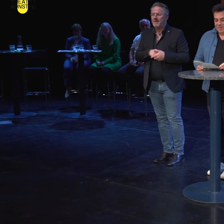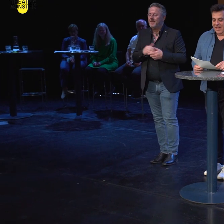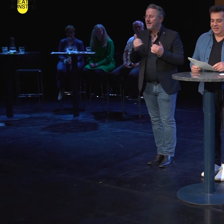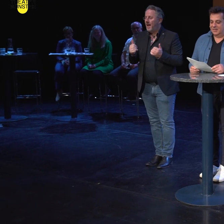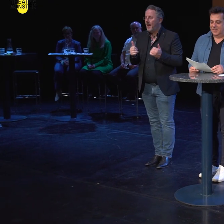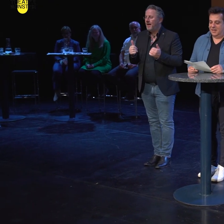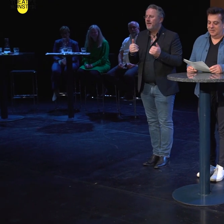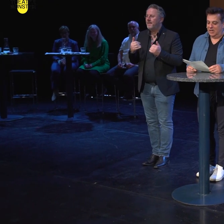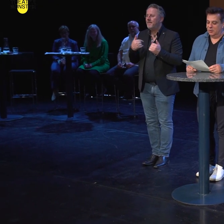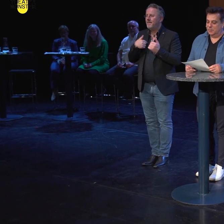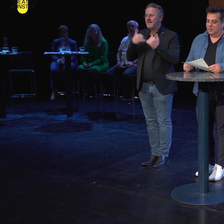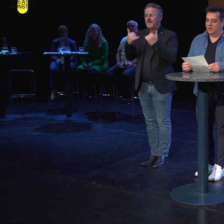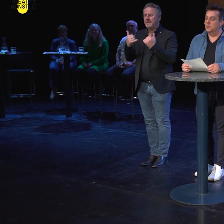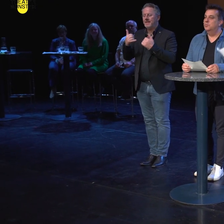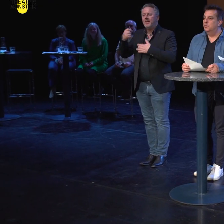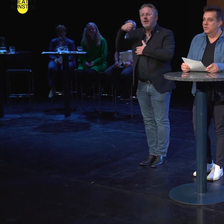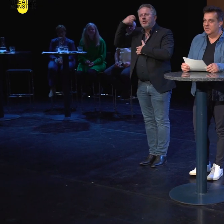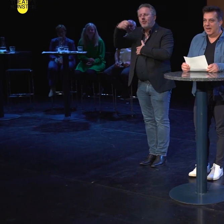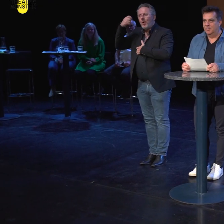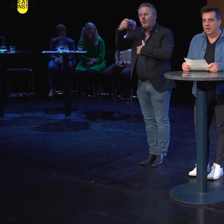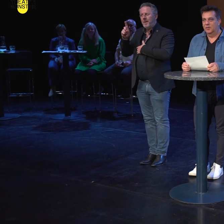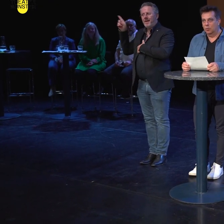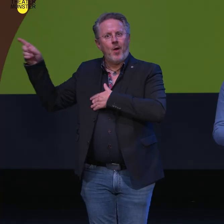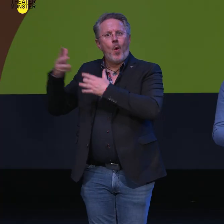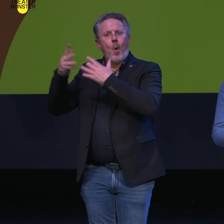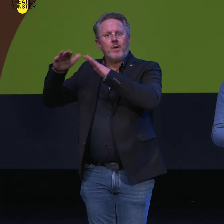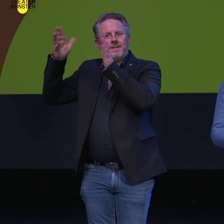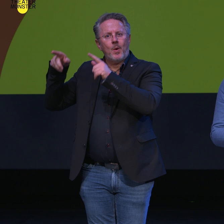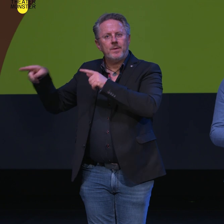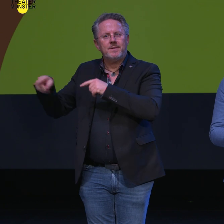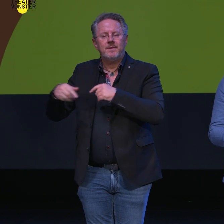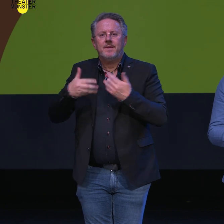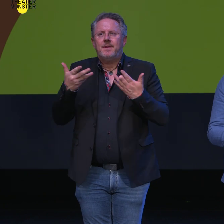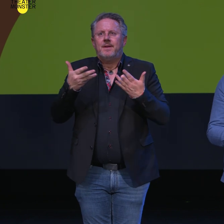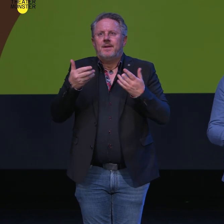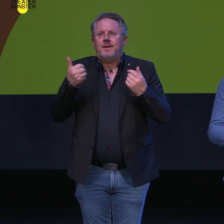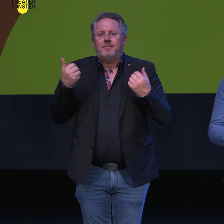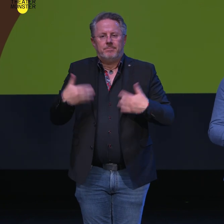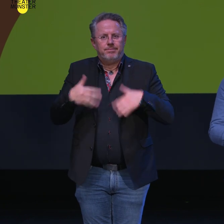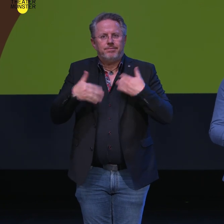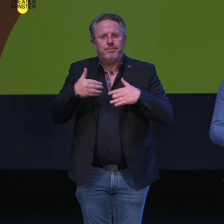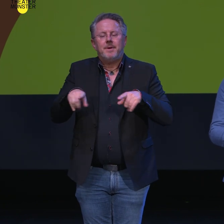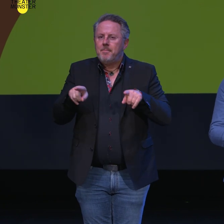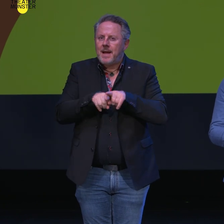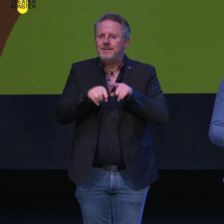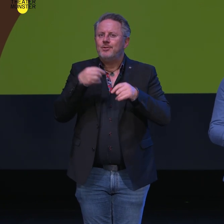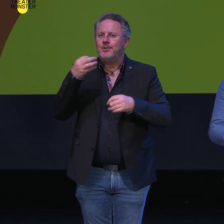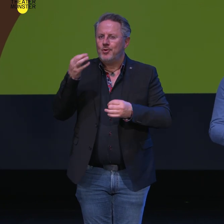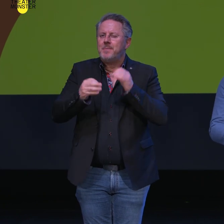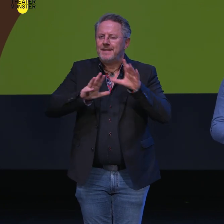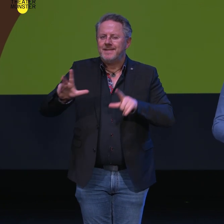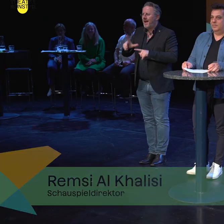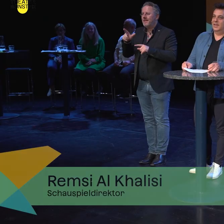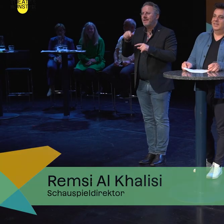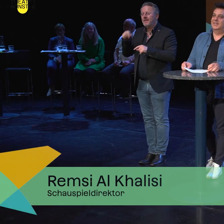Wir werden das Schauspiel auf der großen Bühne mit einem großen Stoff eröffnen, der zu unserem Spielzeitthema passt, mit einem